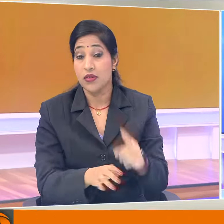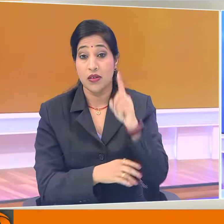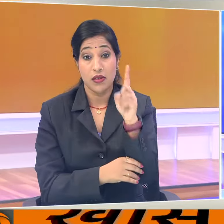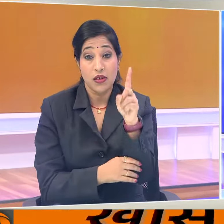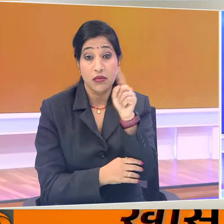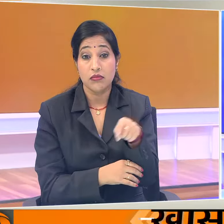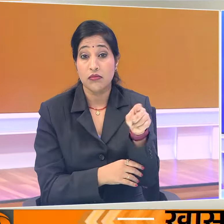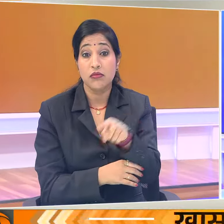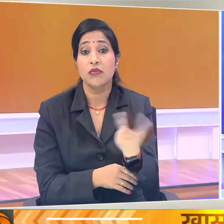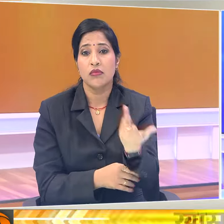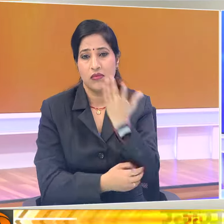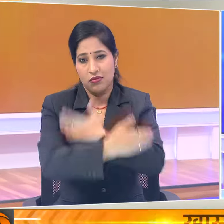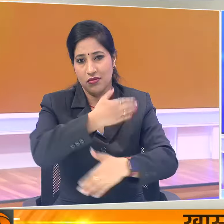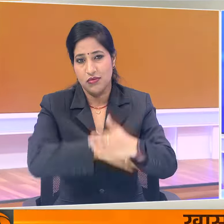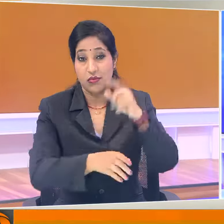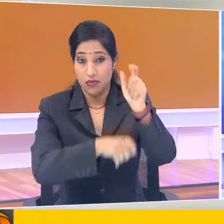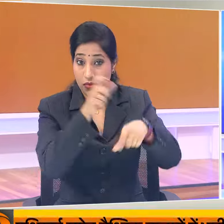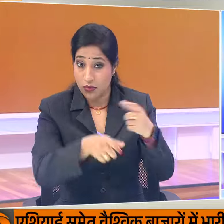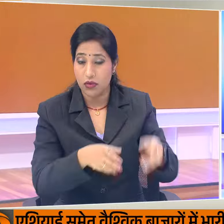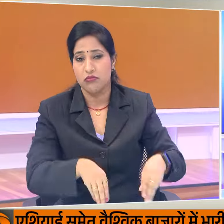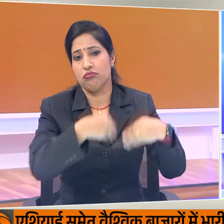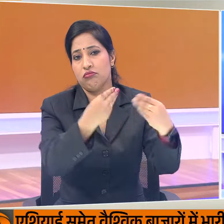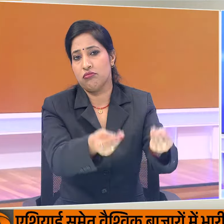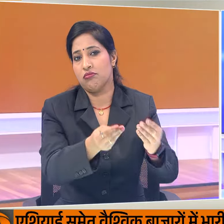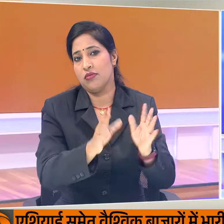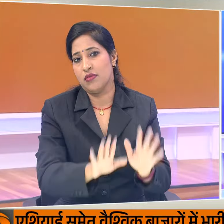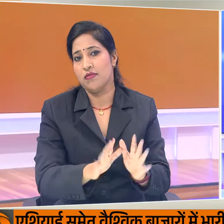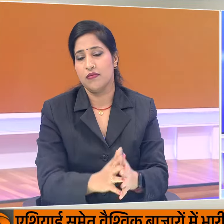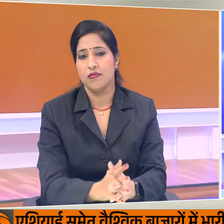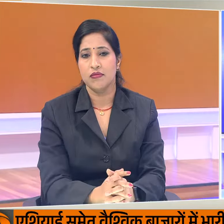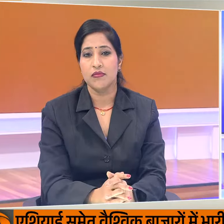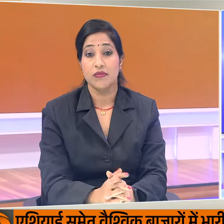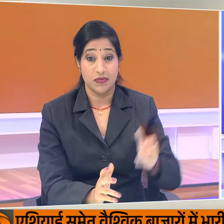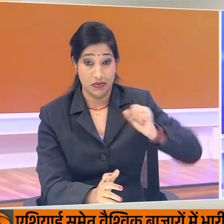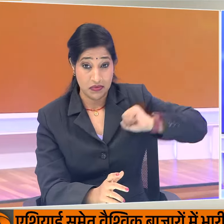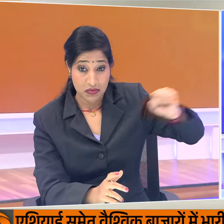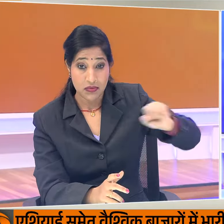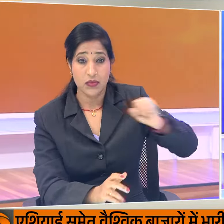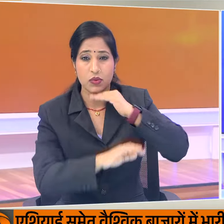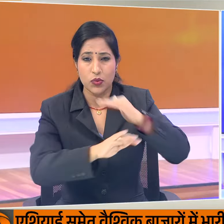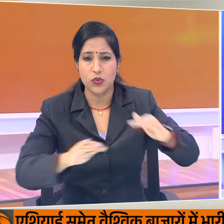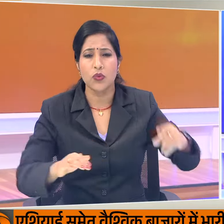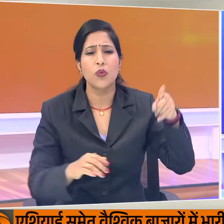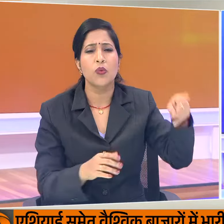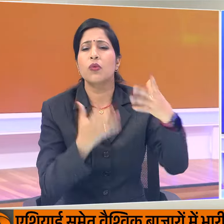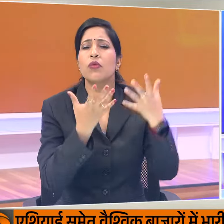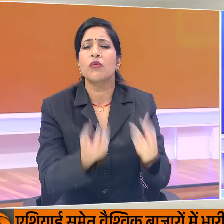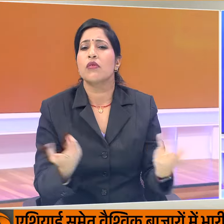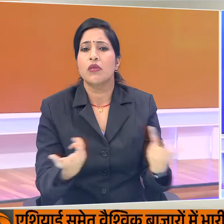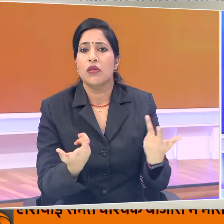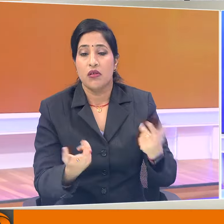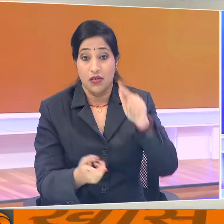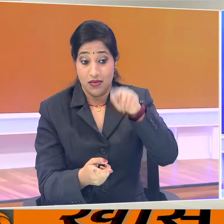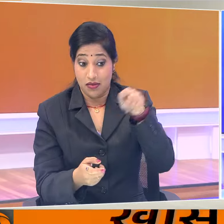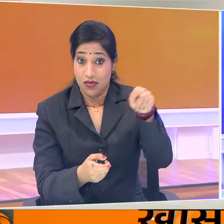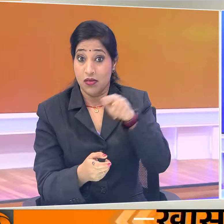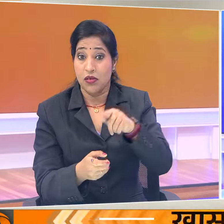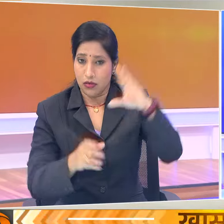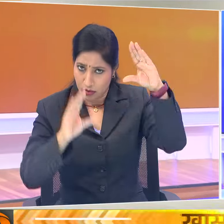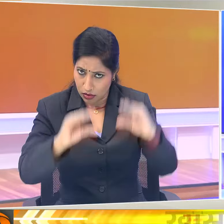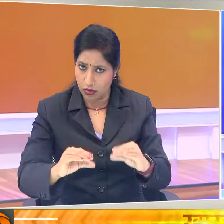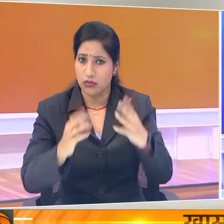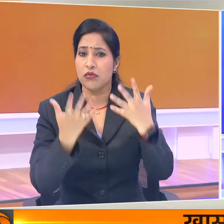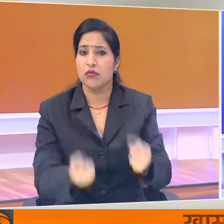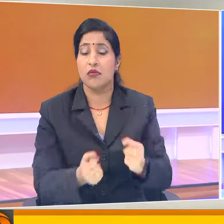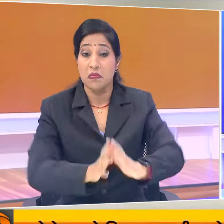एक फीस्दी सीट विक्लांग लोगों के लिए आरक्षित हुई। प्रदशनकारी छात्रों की माग थी कि इस आरक्षण को कम किया